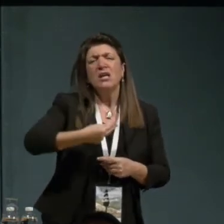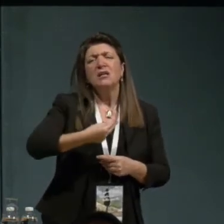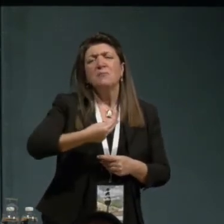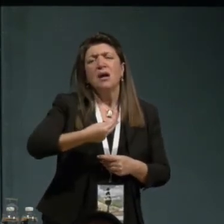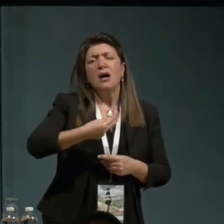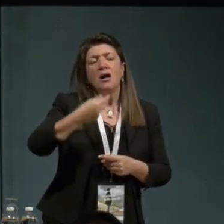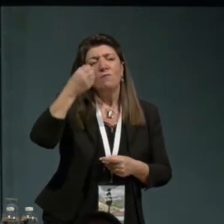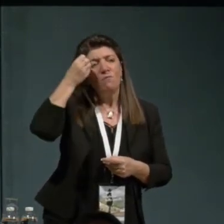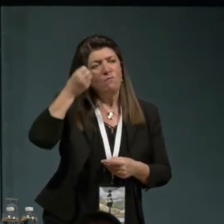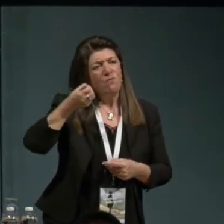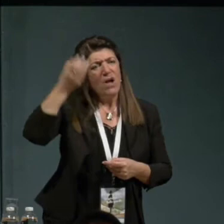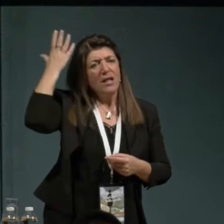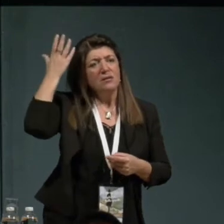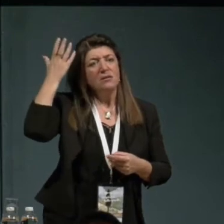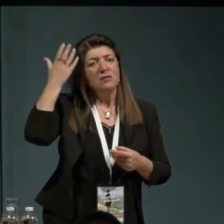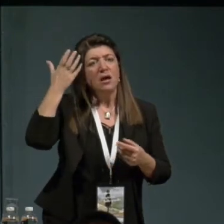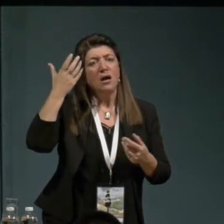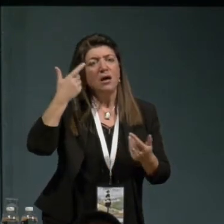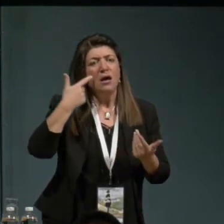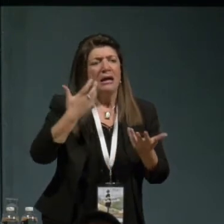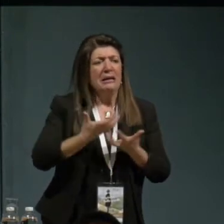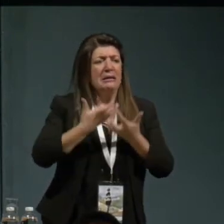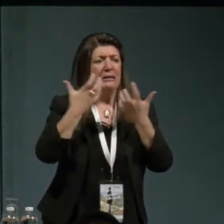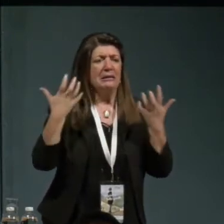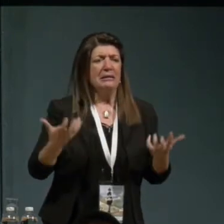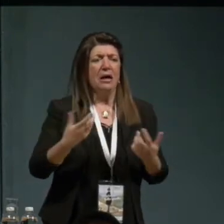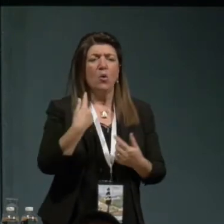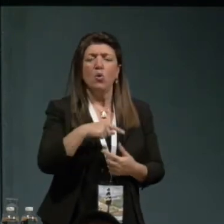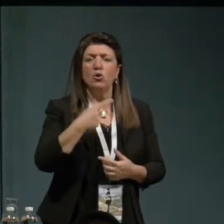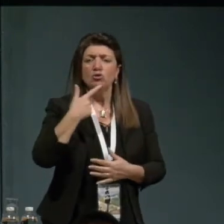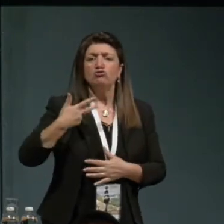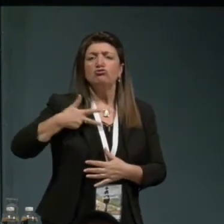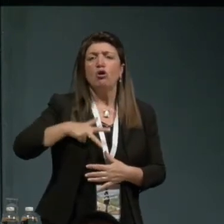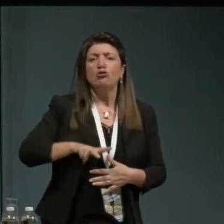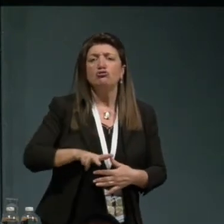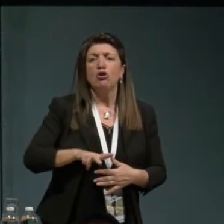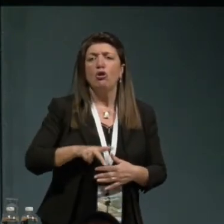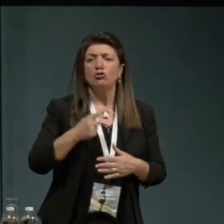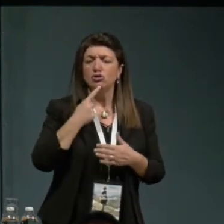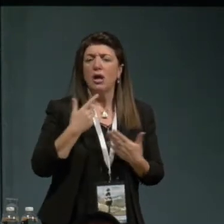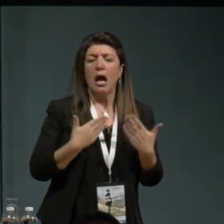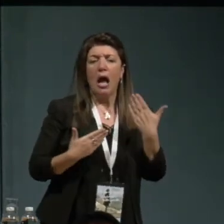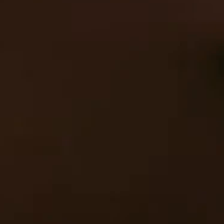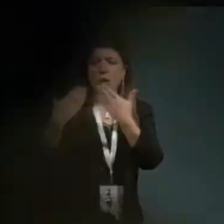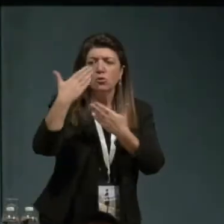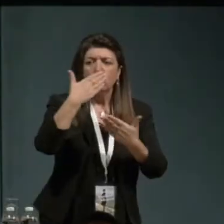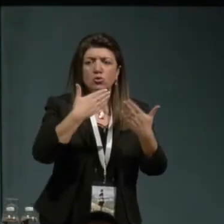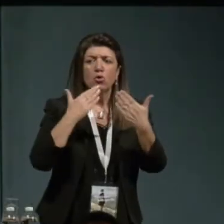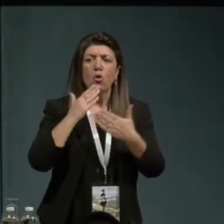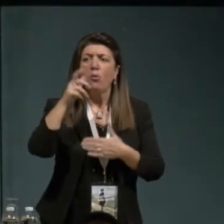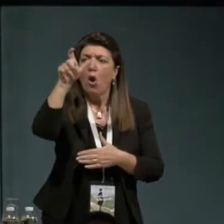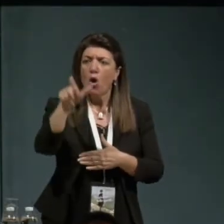inventando letteralmente la sociologia e l'antropologia del presente. Cito solo